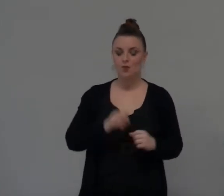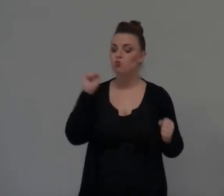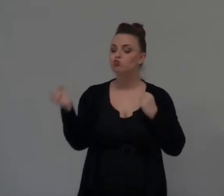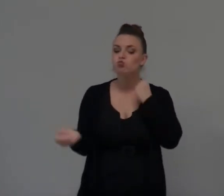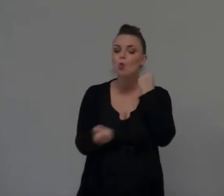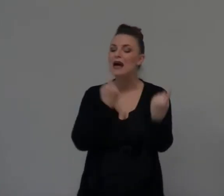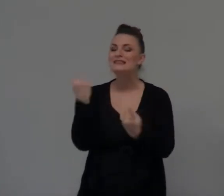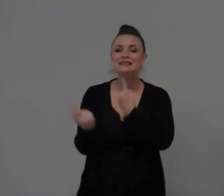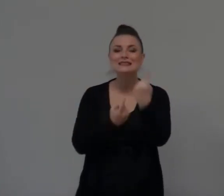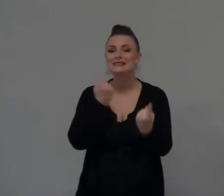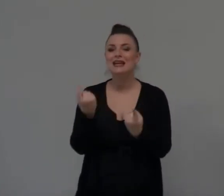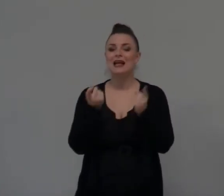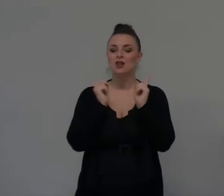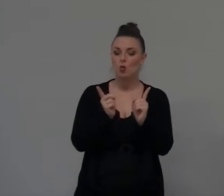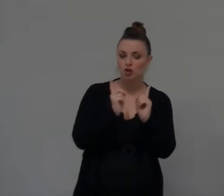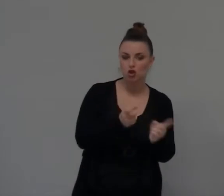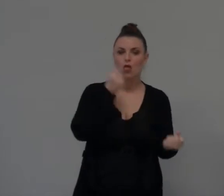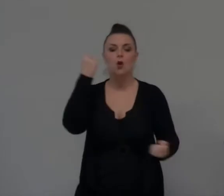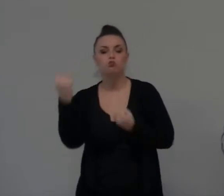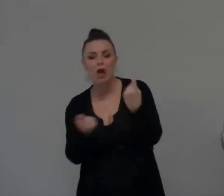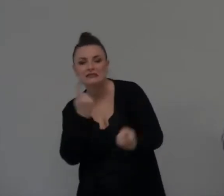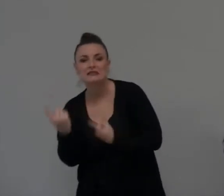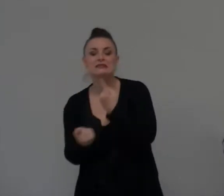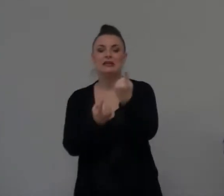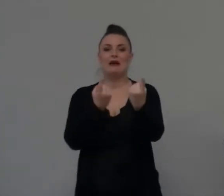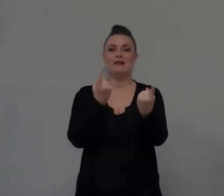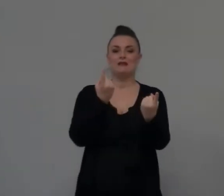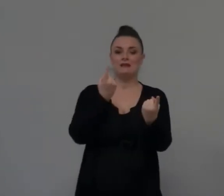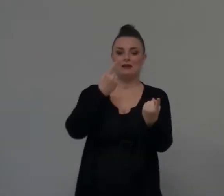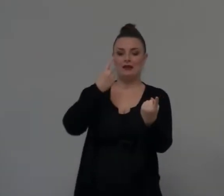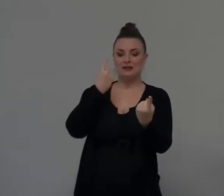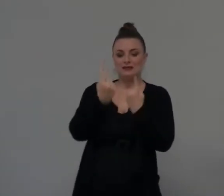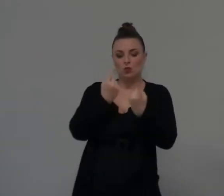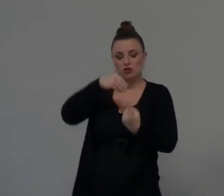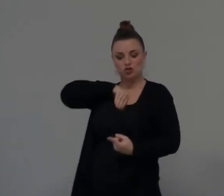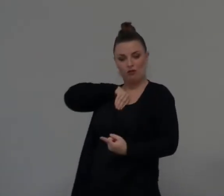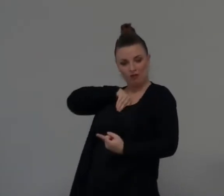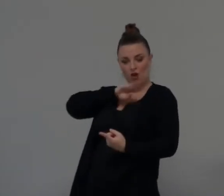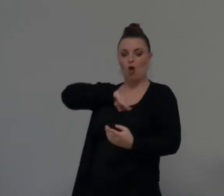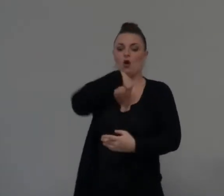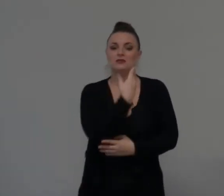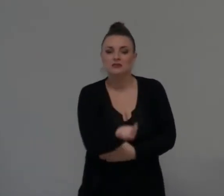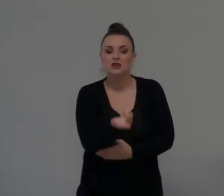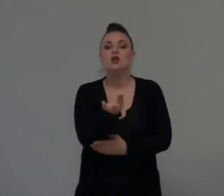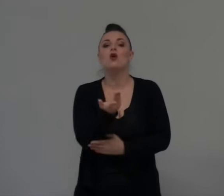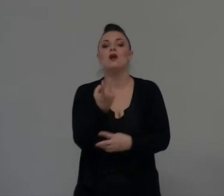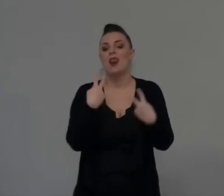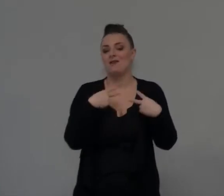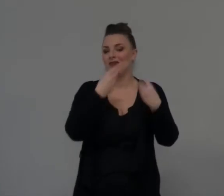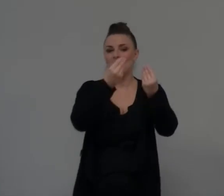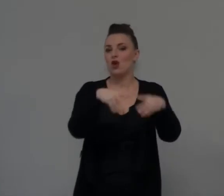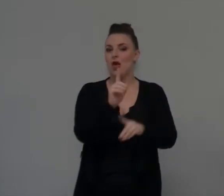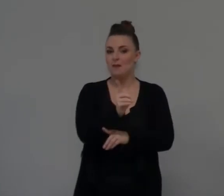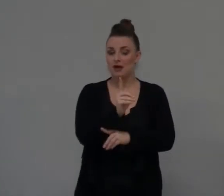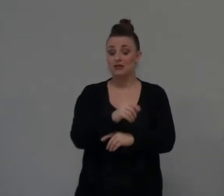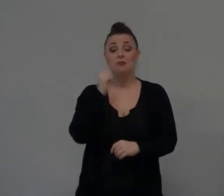cosa accade Qualsiasi sia la tua situazione La tua vita non è forse bella come